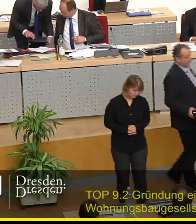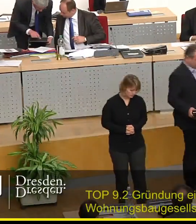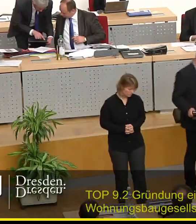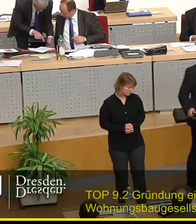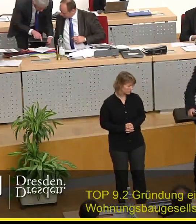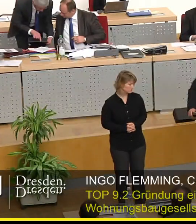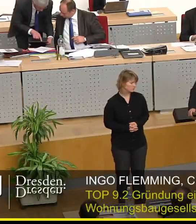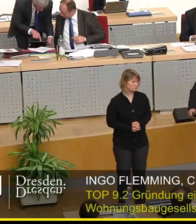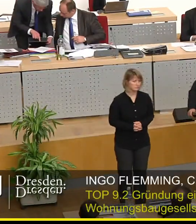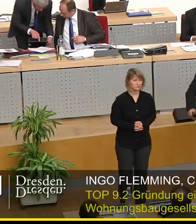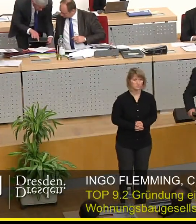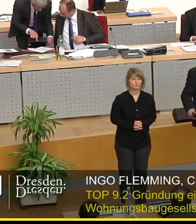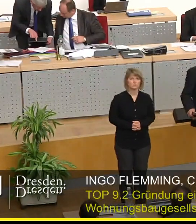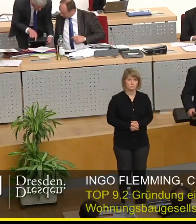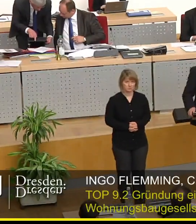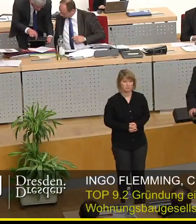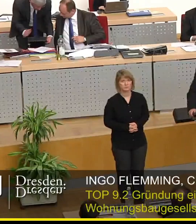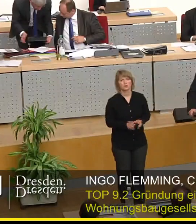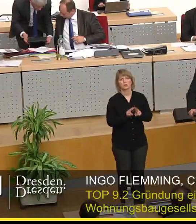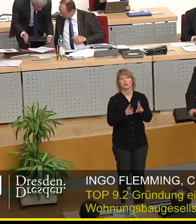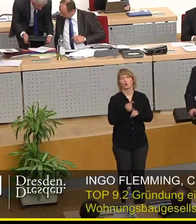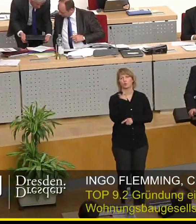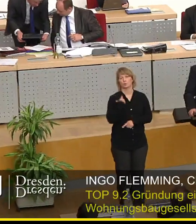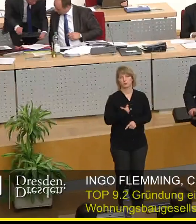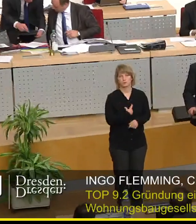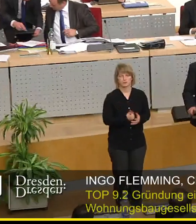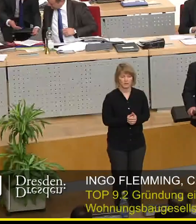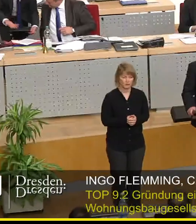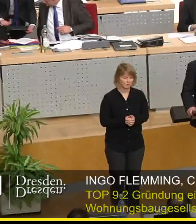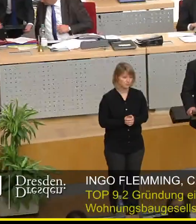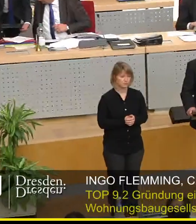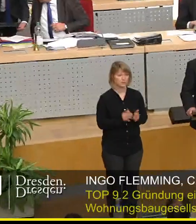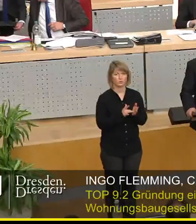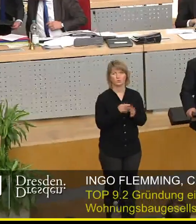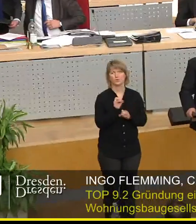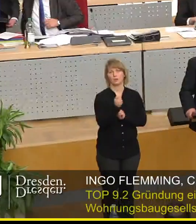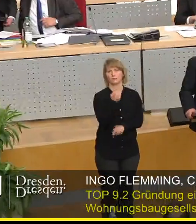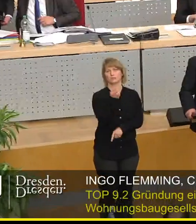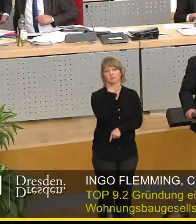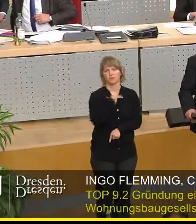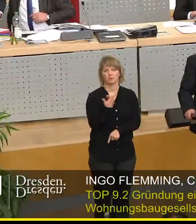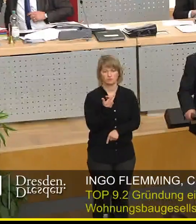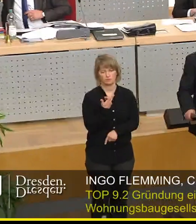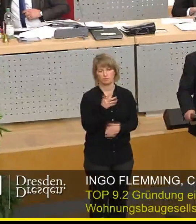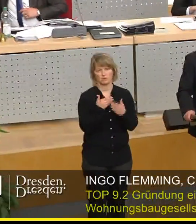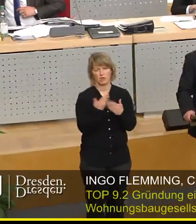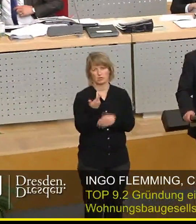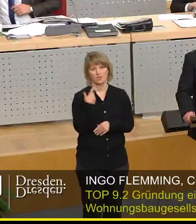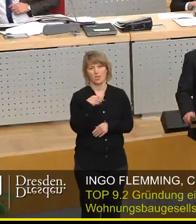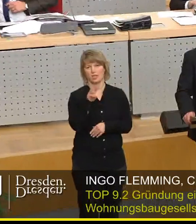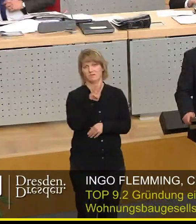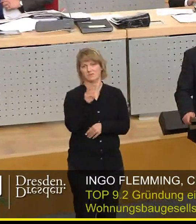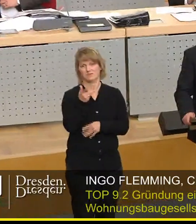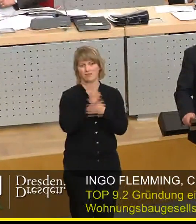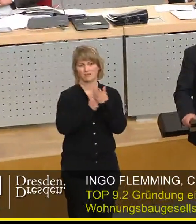Ja sehr geehrter Oberbürgermeister weil ich konkret angesprochen worden bin es ist natürlich ein Märchen was daher wird hier